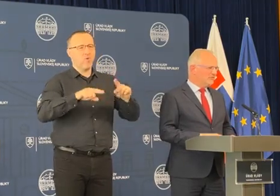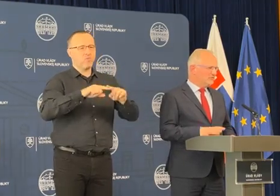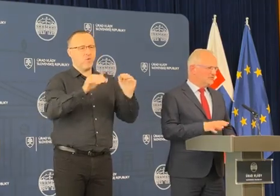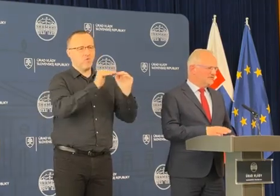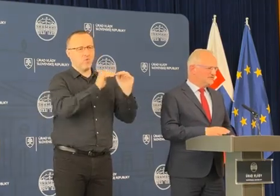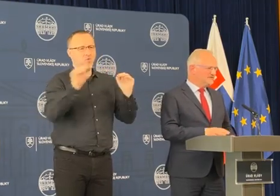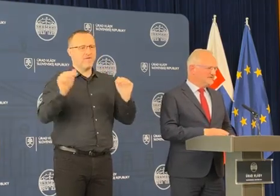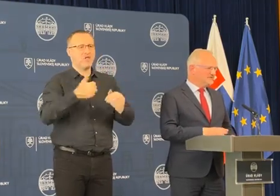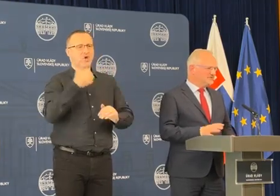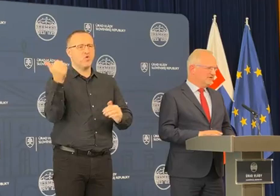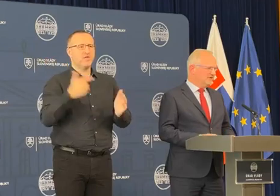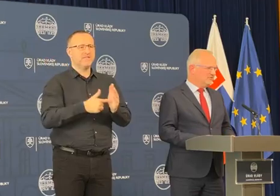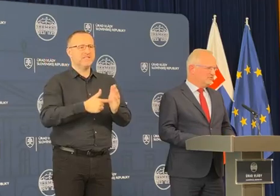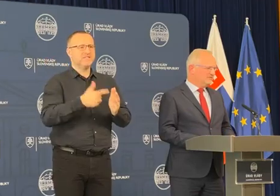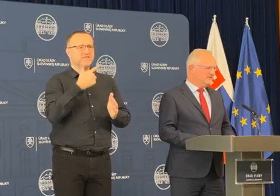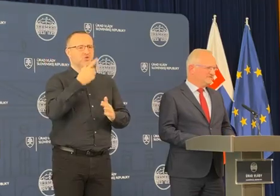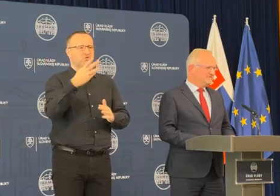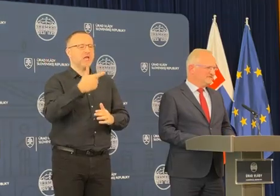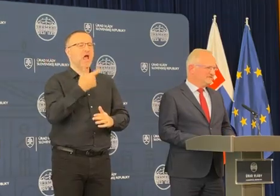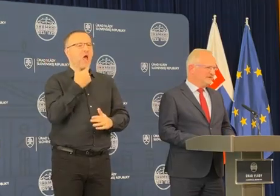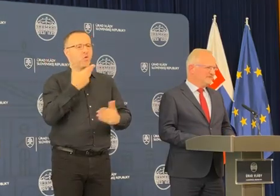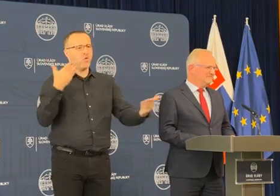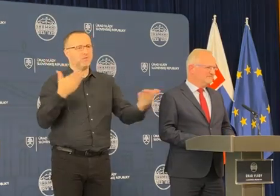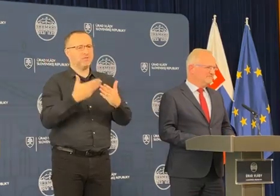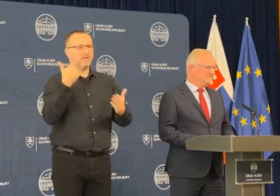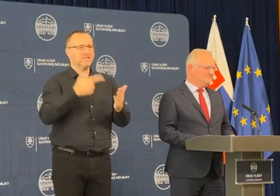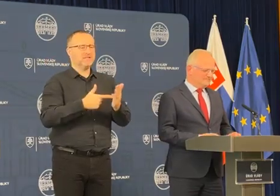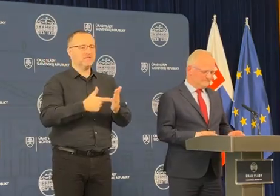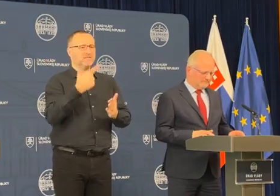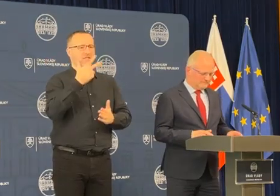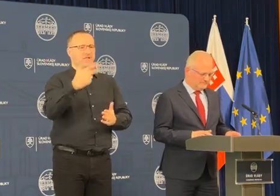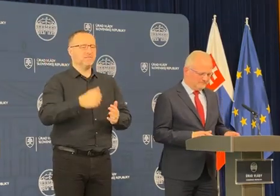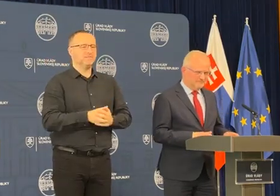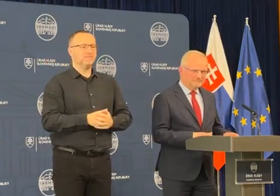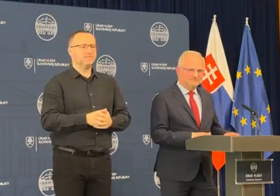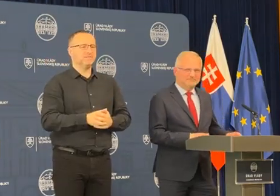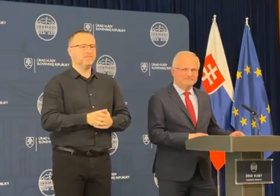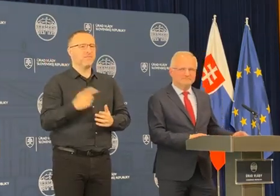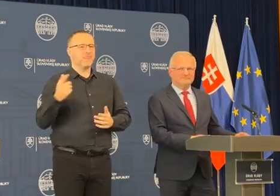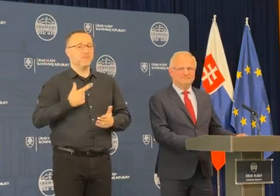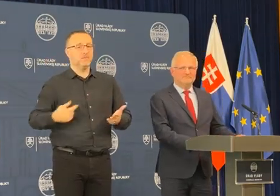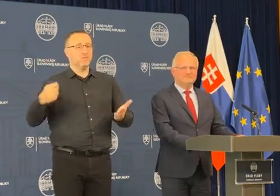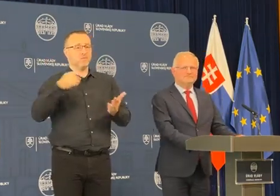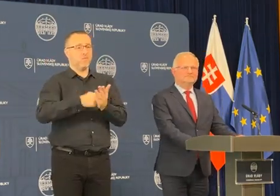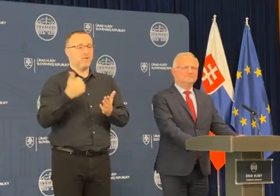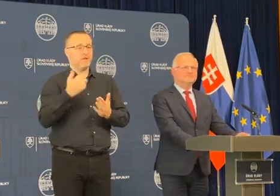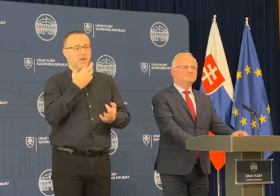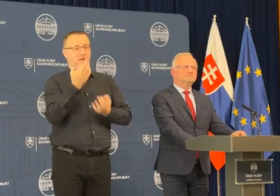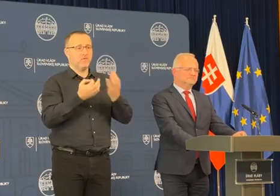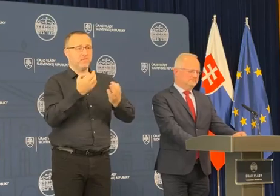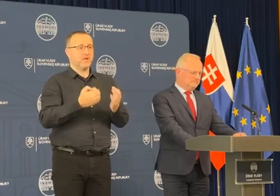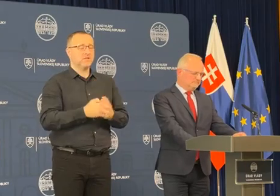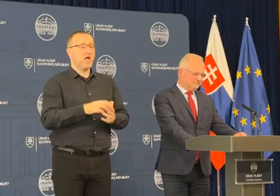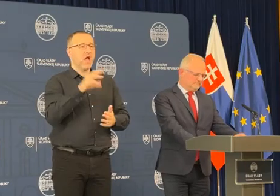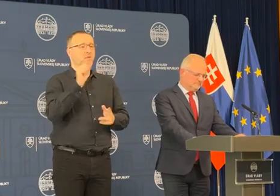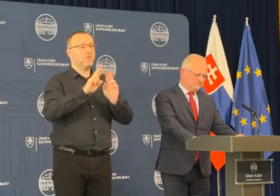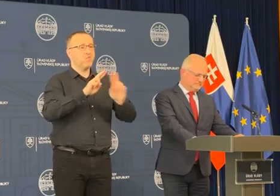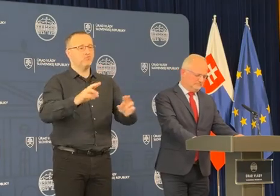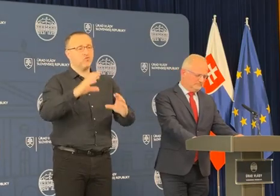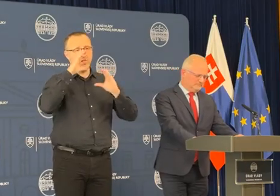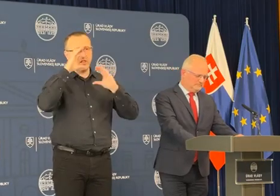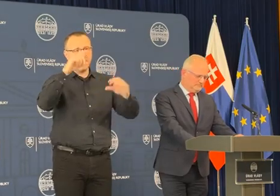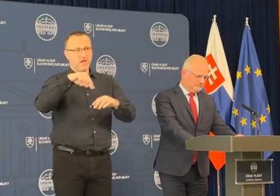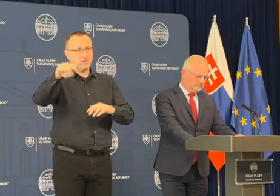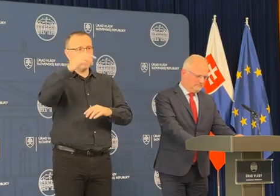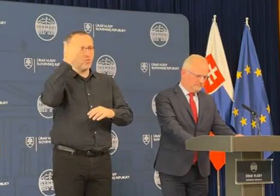rovnakej úrovni v roku 2024 ako v roku 2023. Ja len poviem takú ešte doplňujúcu informáciu, aby teda možno aj diváci videli,